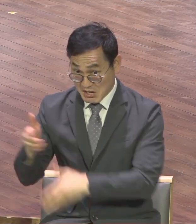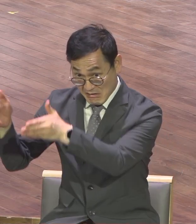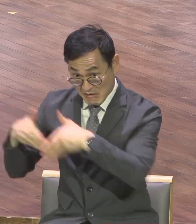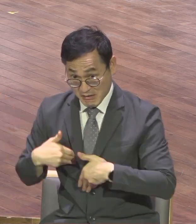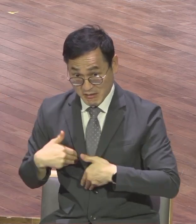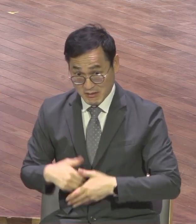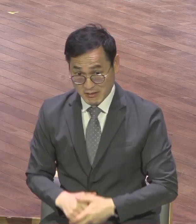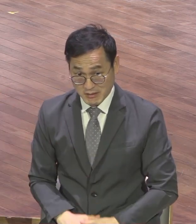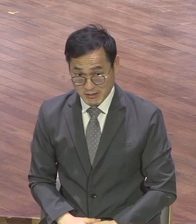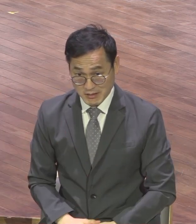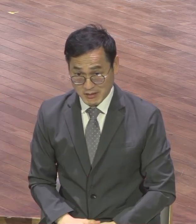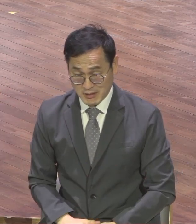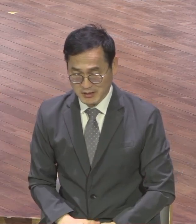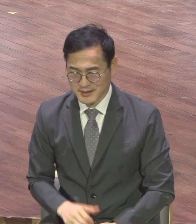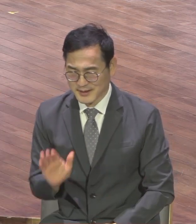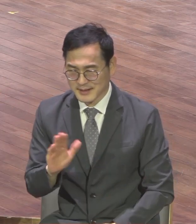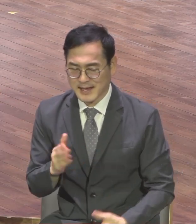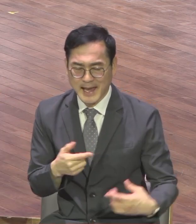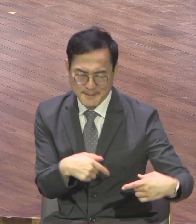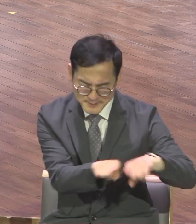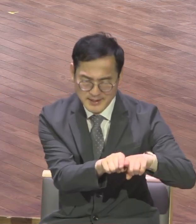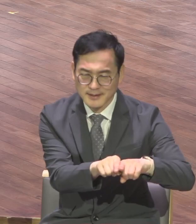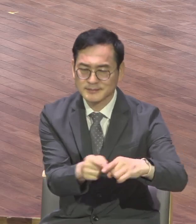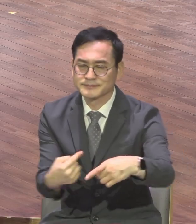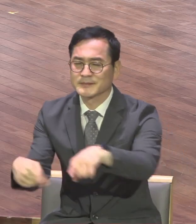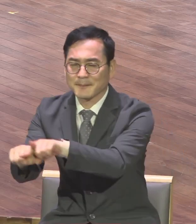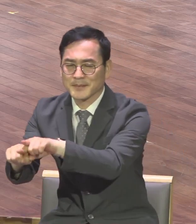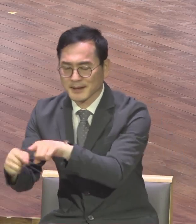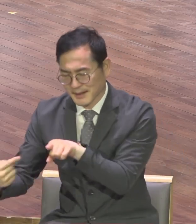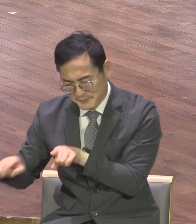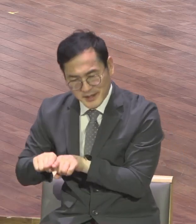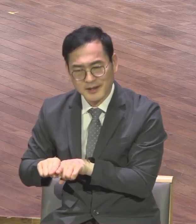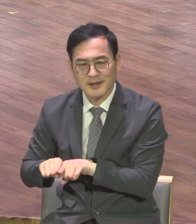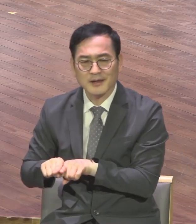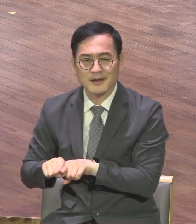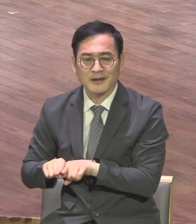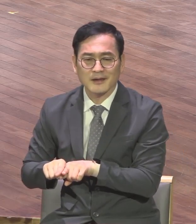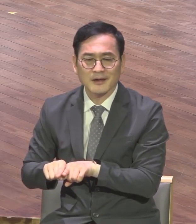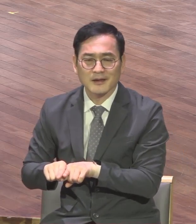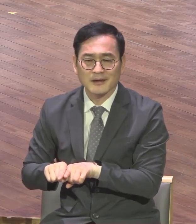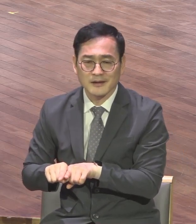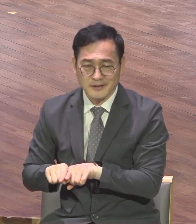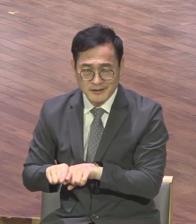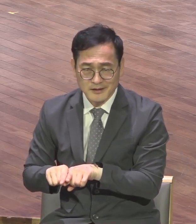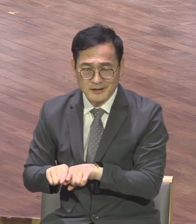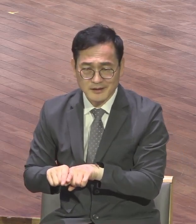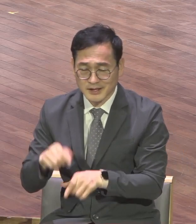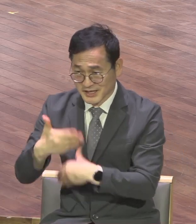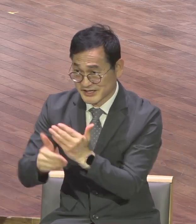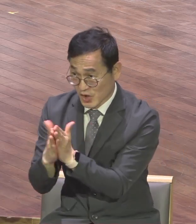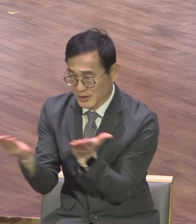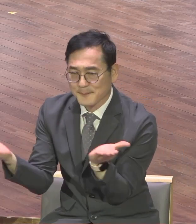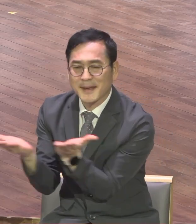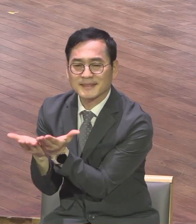더불어 위드 프린시프를 하면 함께 행복하게 생각해요 성경적 신앙생활이 이게 당시 바울을 태운 배는